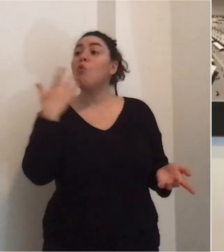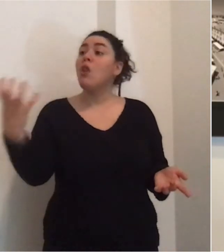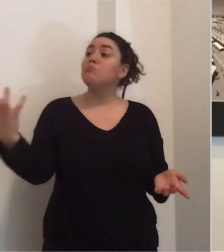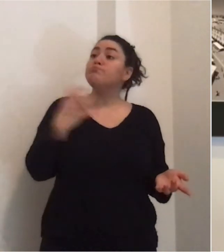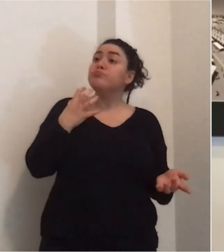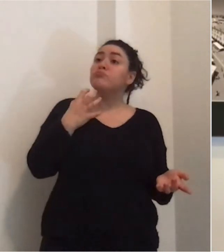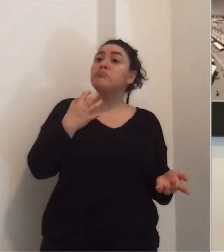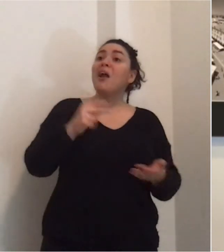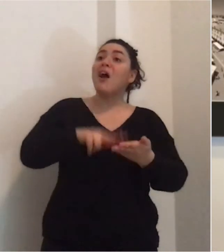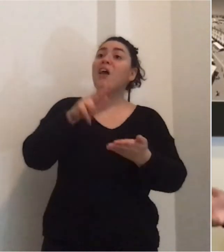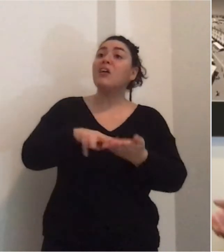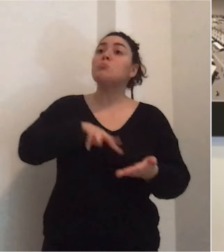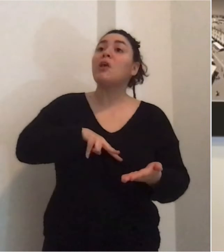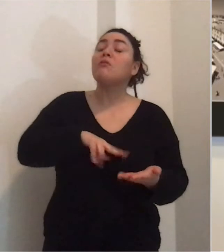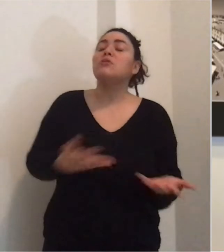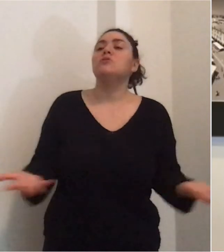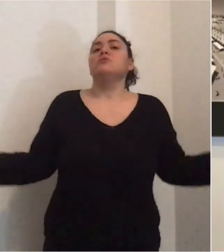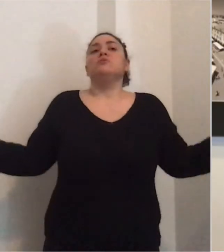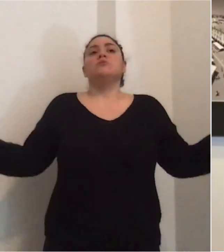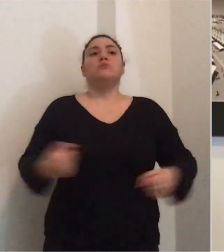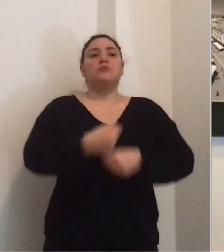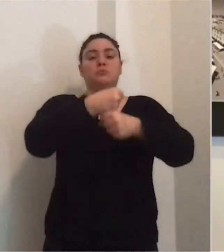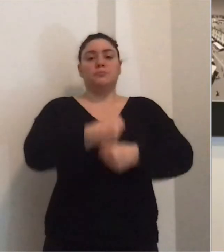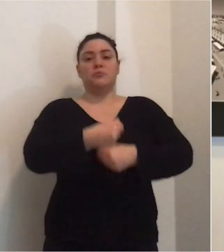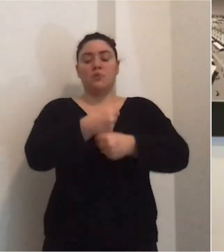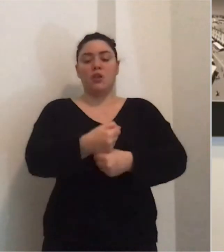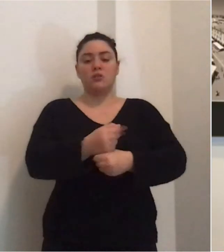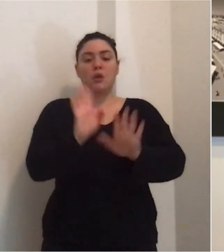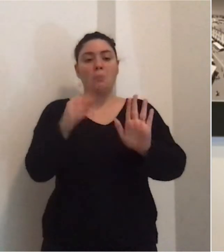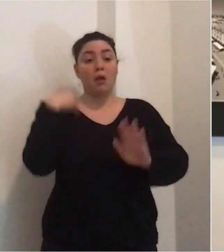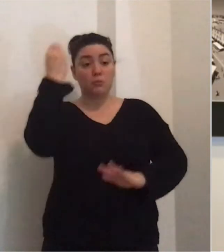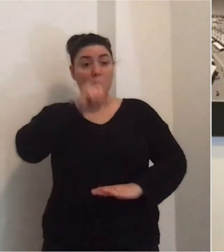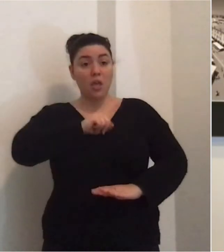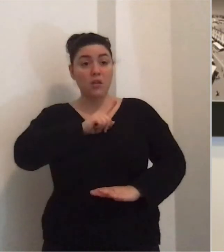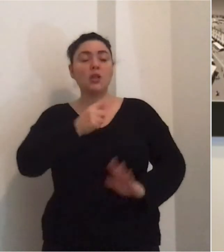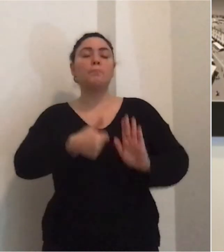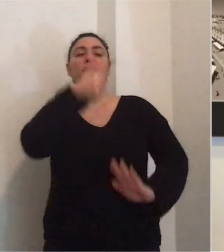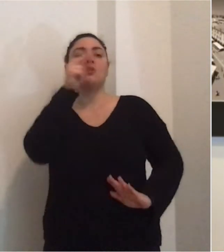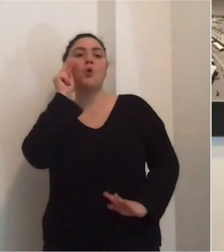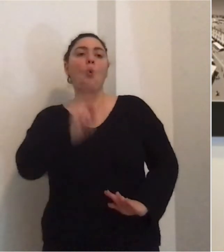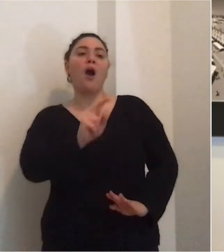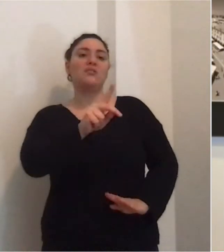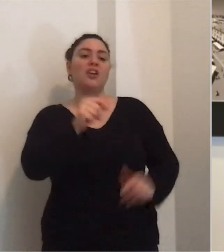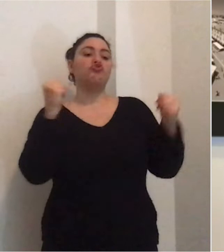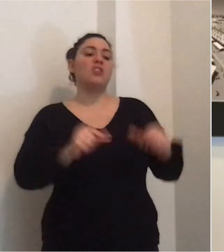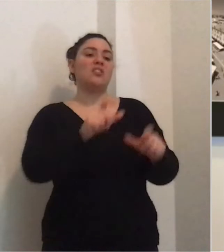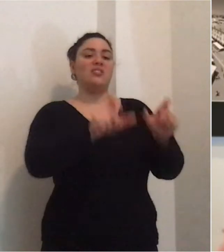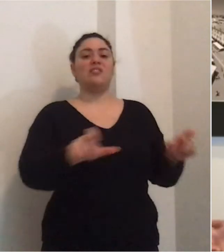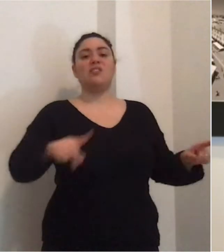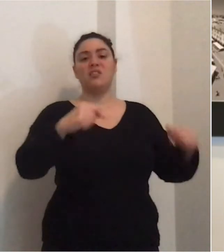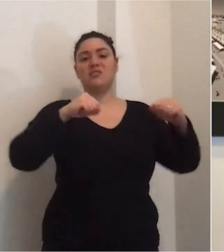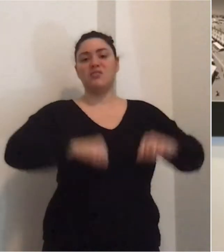vuole fare un esposto al garante della privacy mi piglierò pure quella ma per quanto mi riguarda viene prima la salute dei